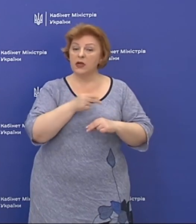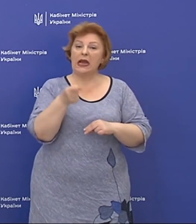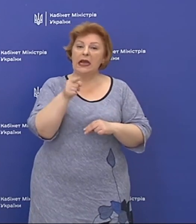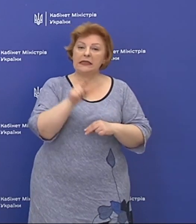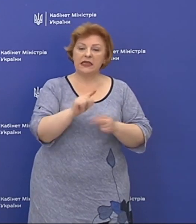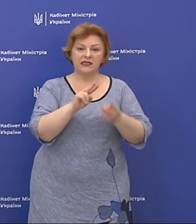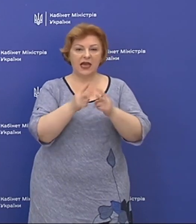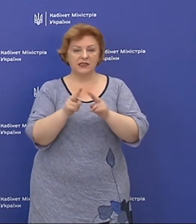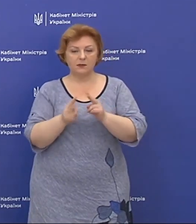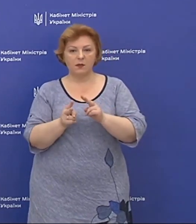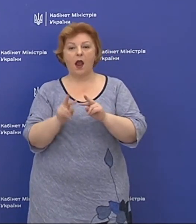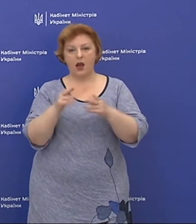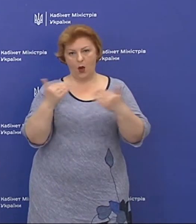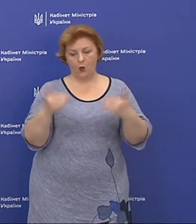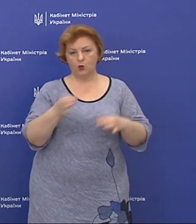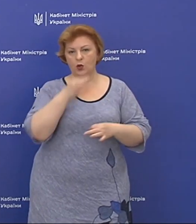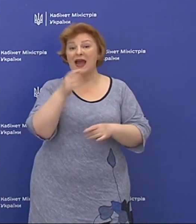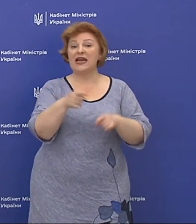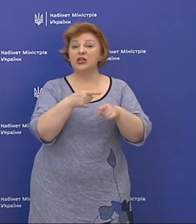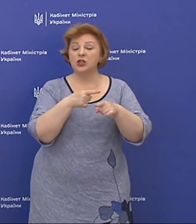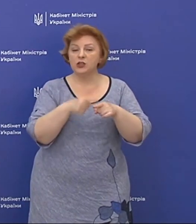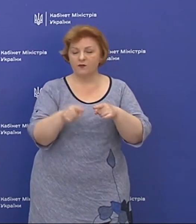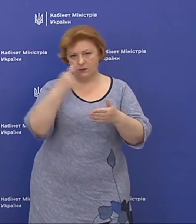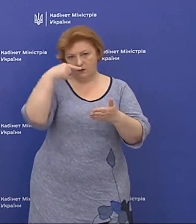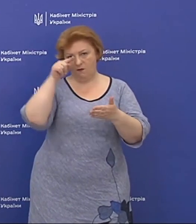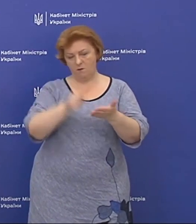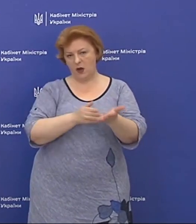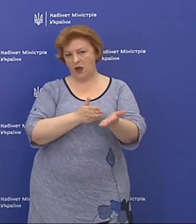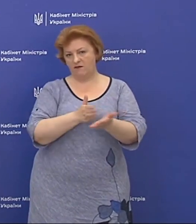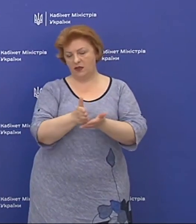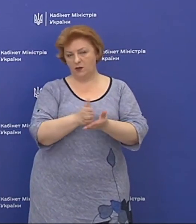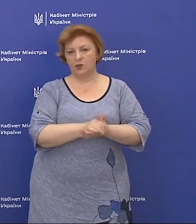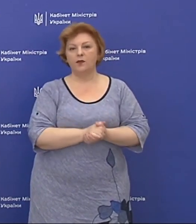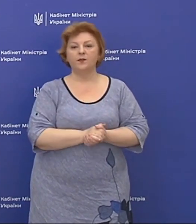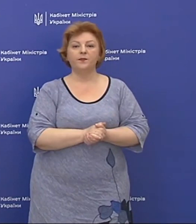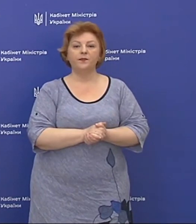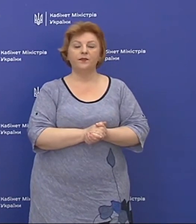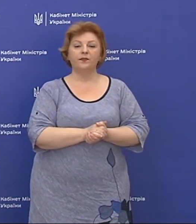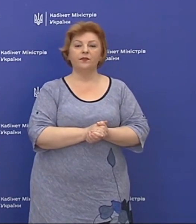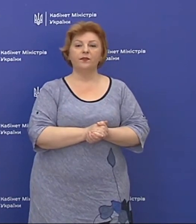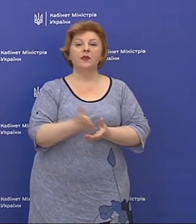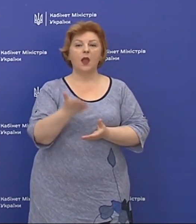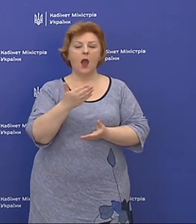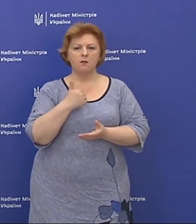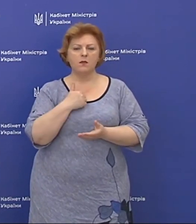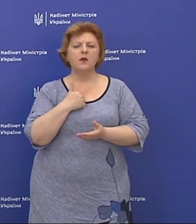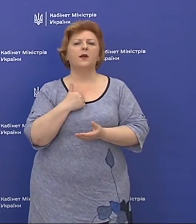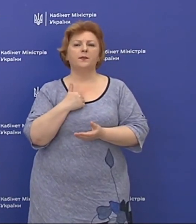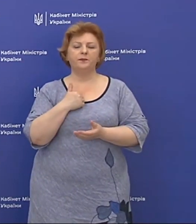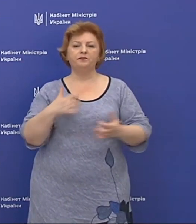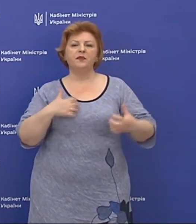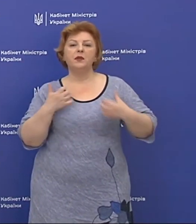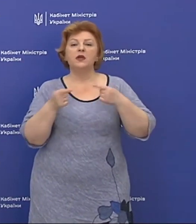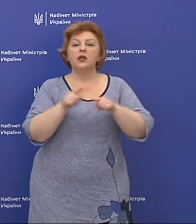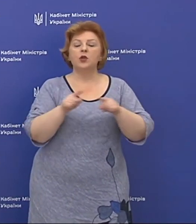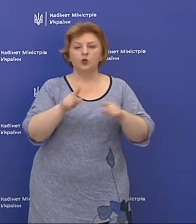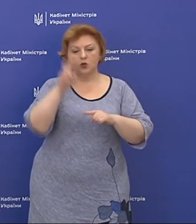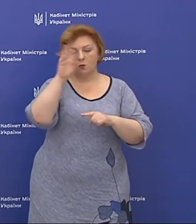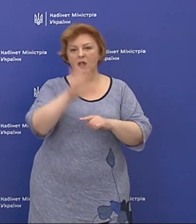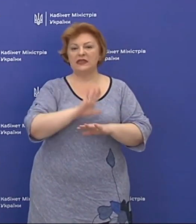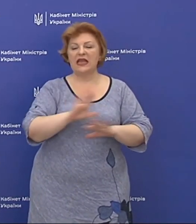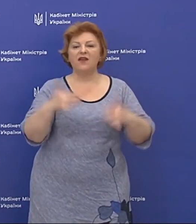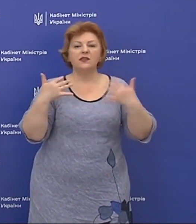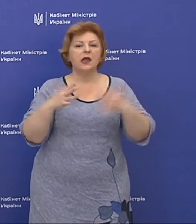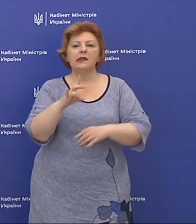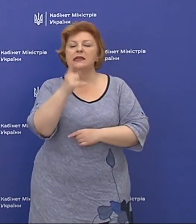цими змінами, як я вже сказала, швидко і впевнено. Ми переймаємося тим, щоб держава не втратила